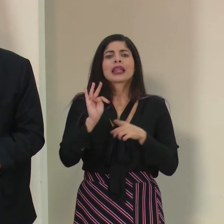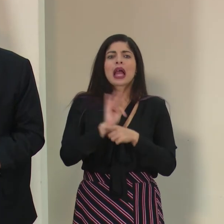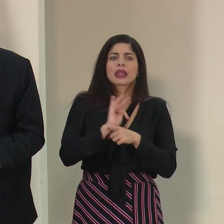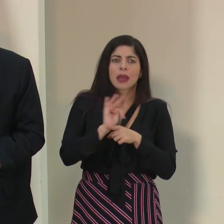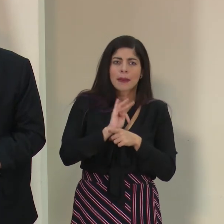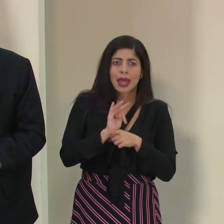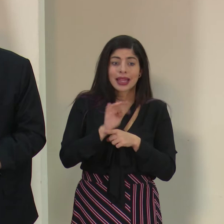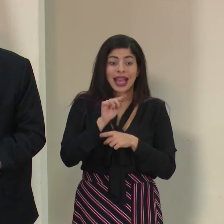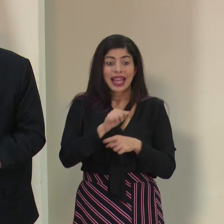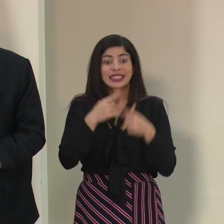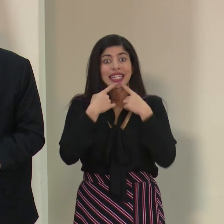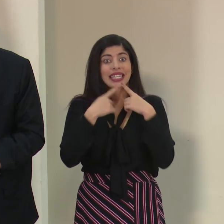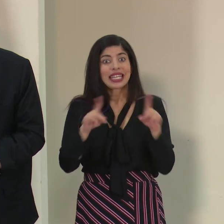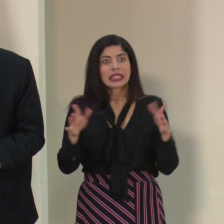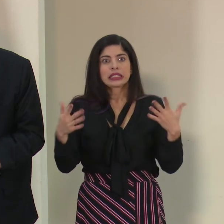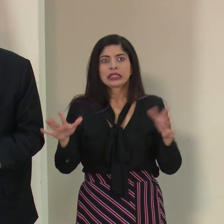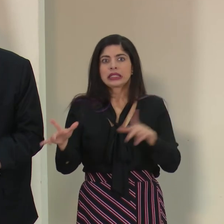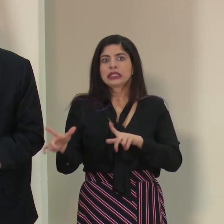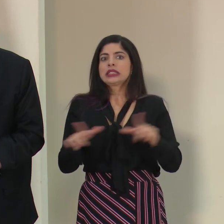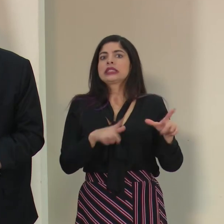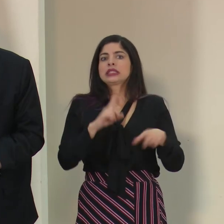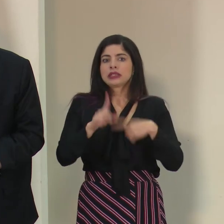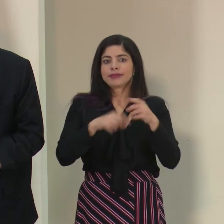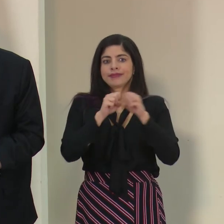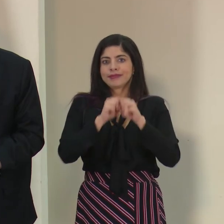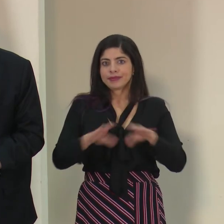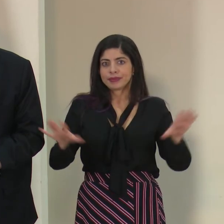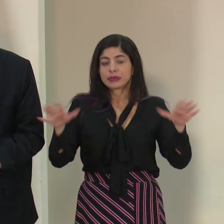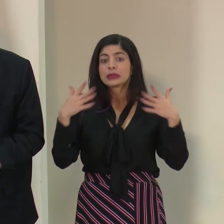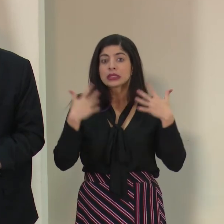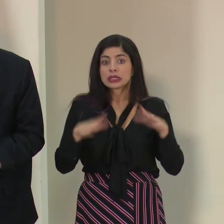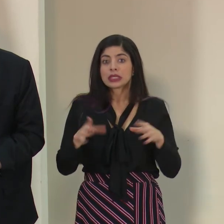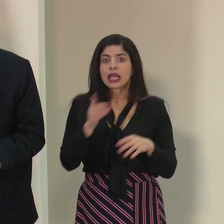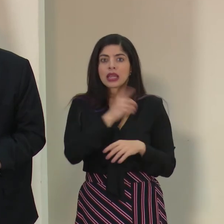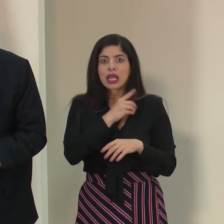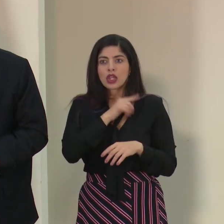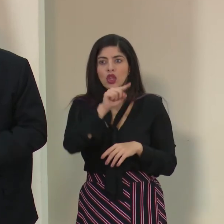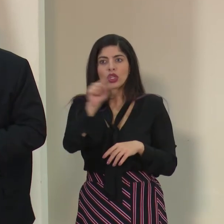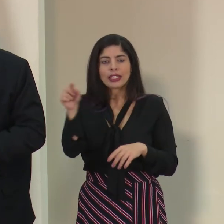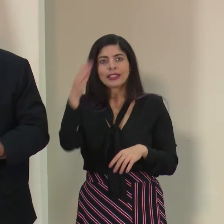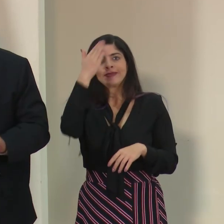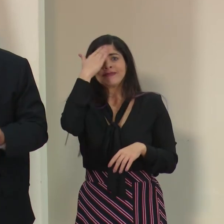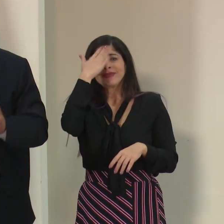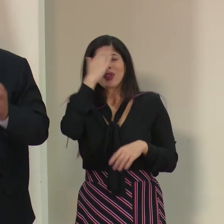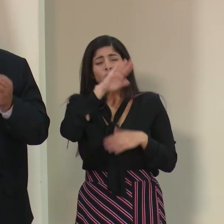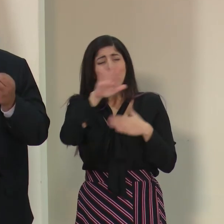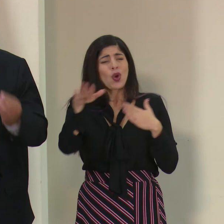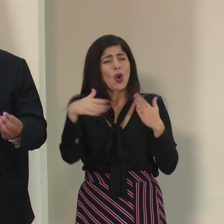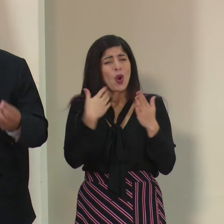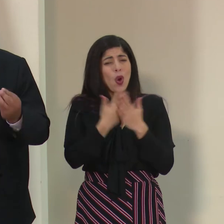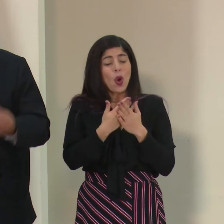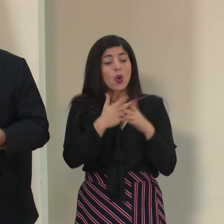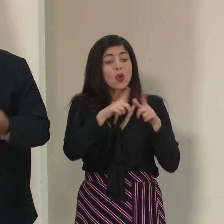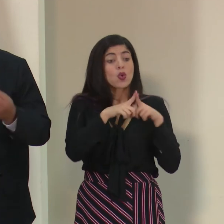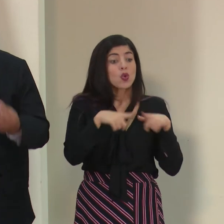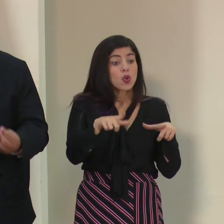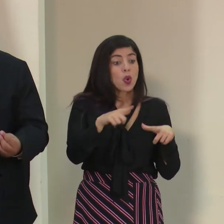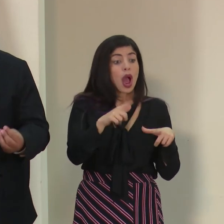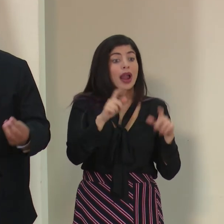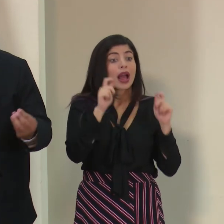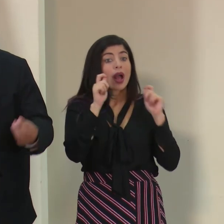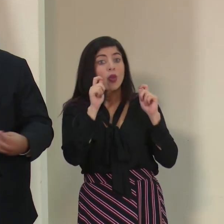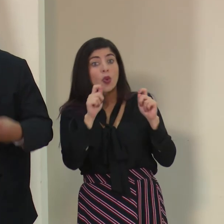ya esa directriz está lista para salir, de hecho ya varios directores están al tanto de que todos los espacios que haya para